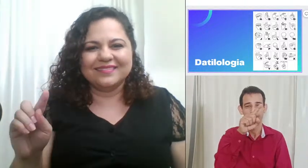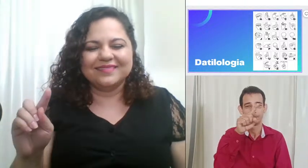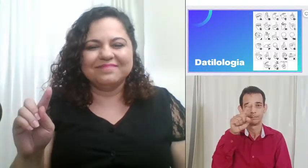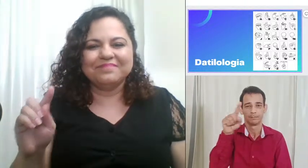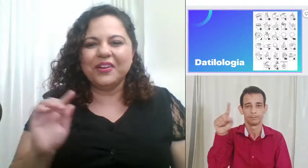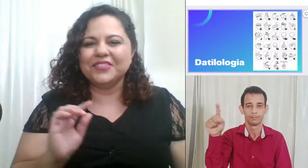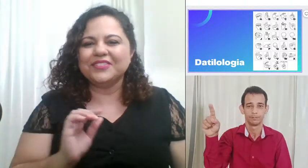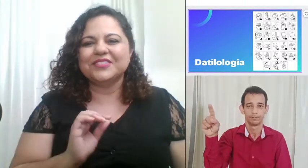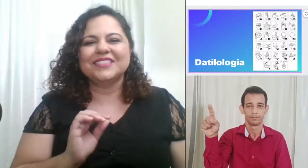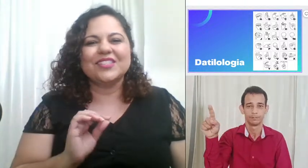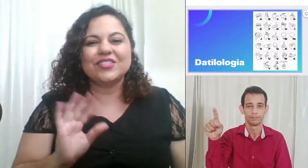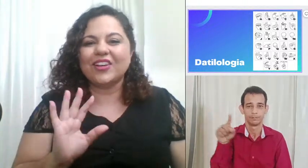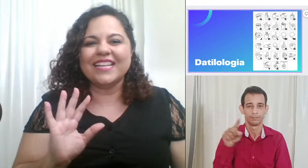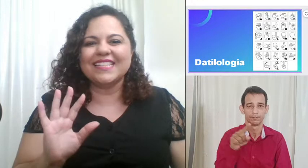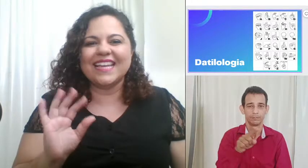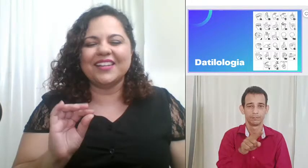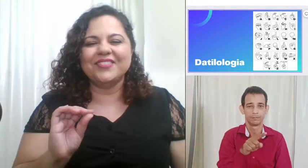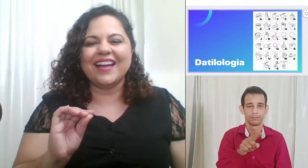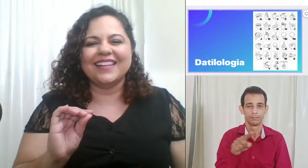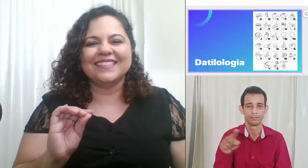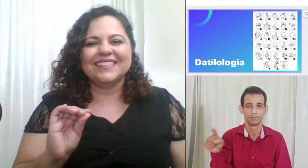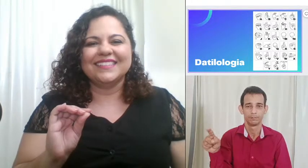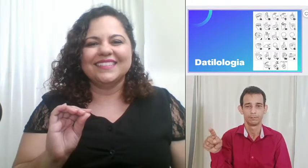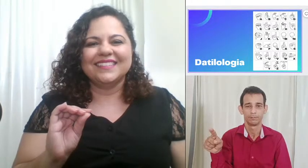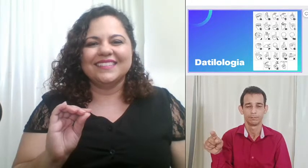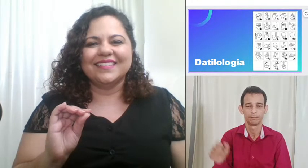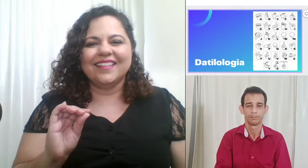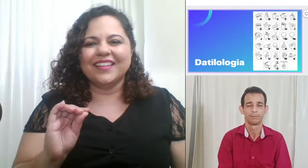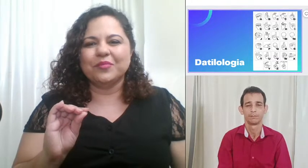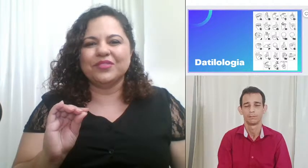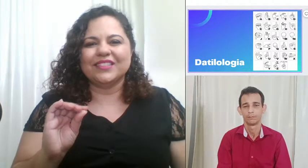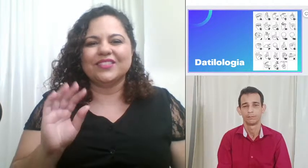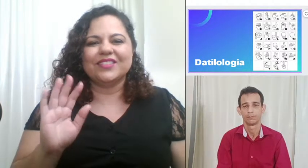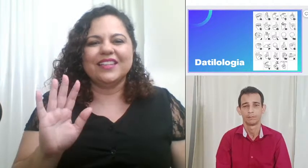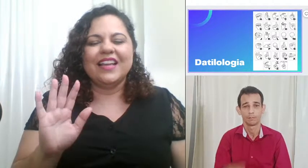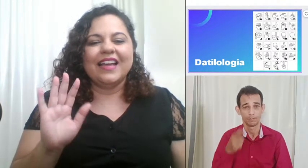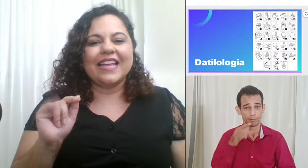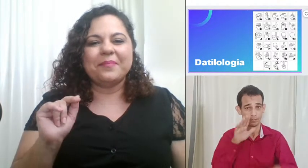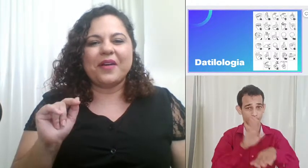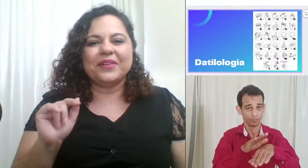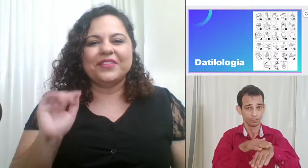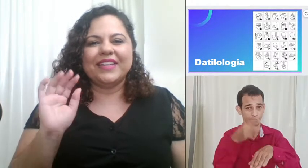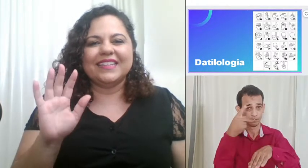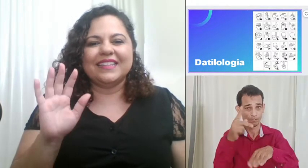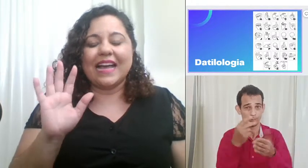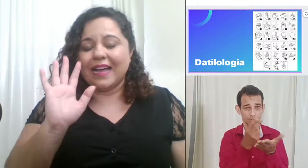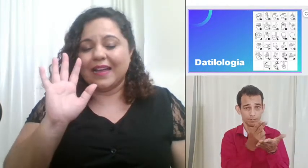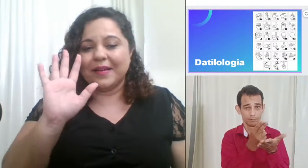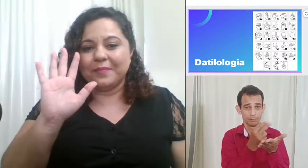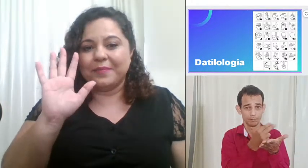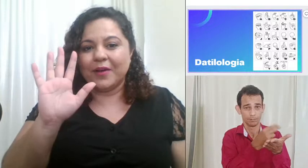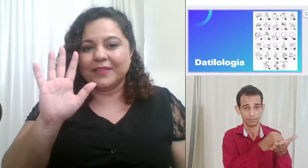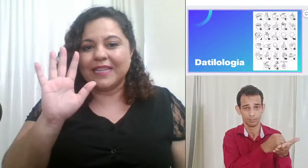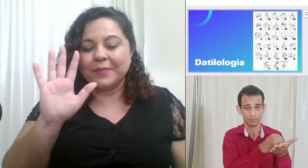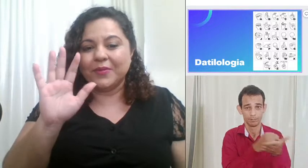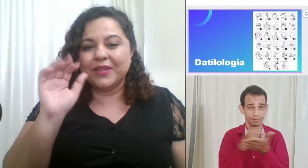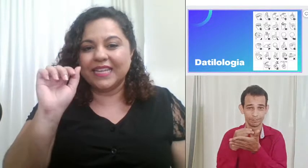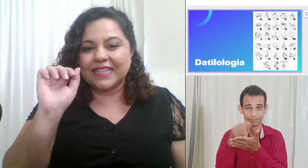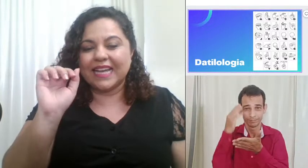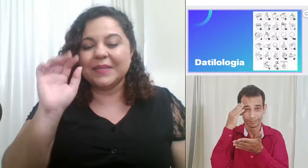pronto só desenhar no A olha que bonito e a palma da mão orientada